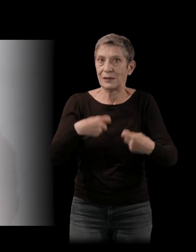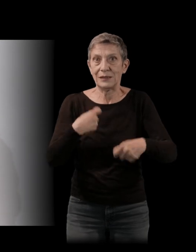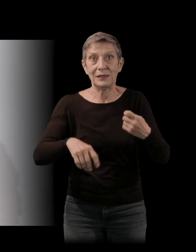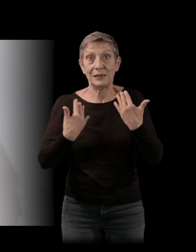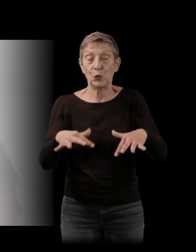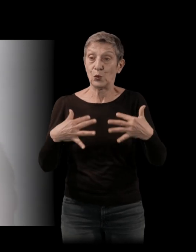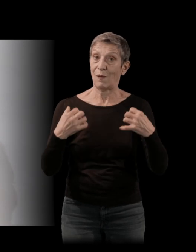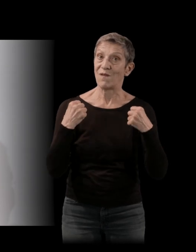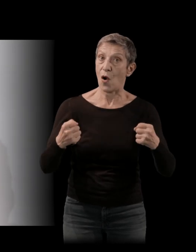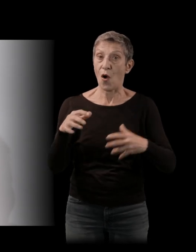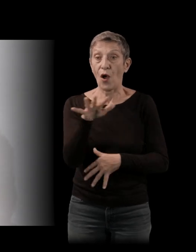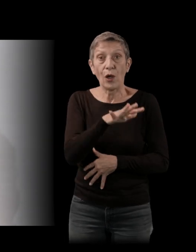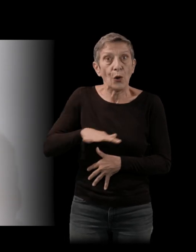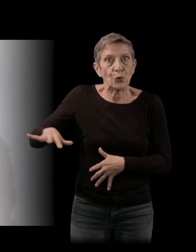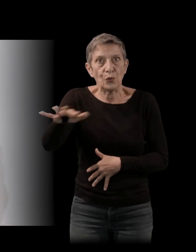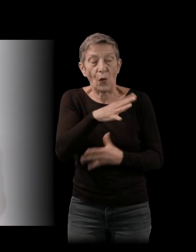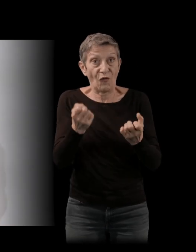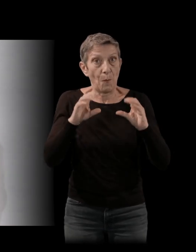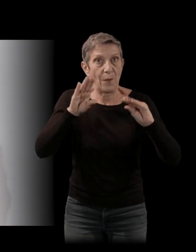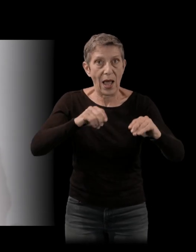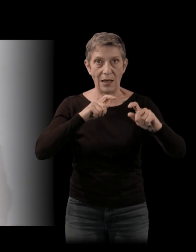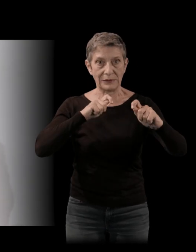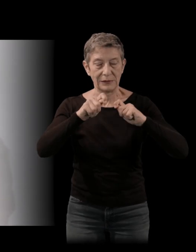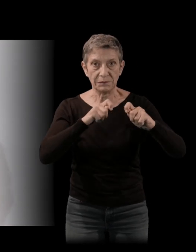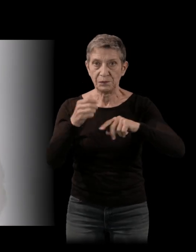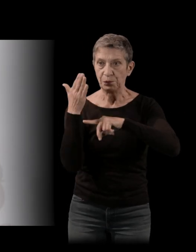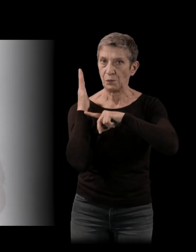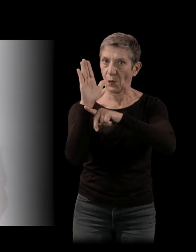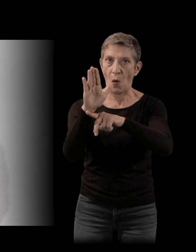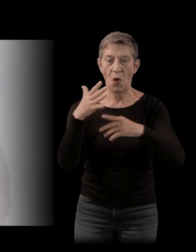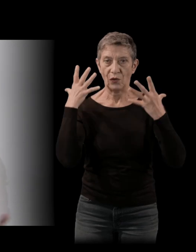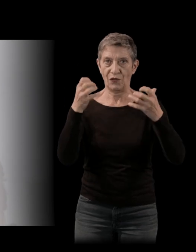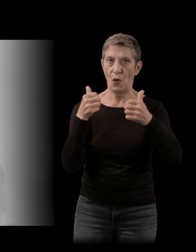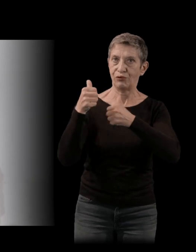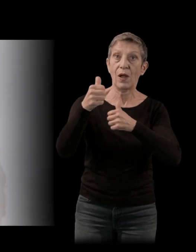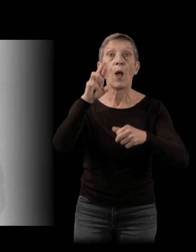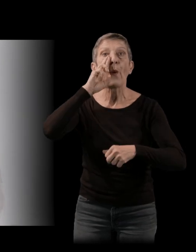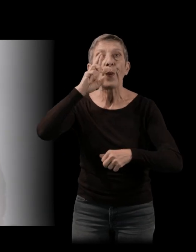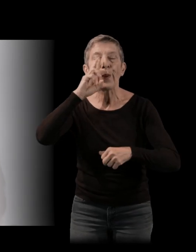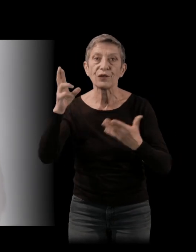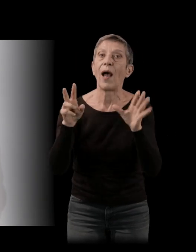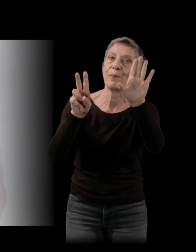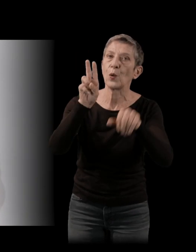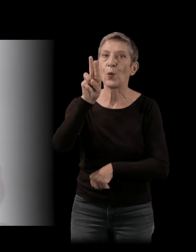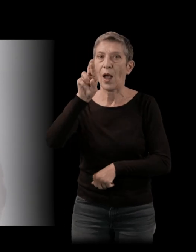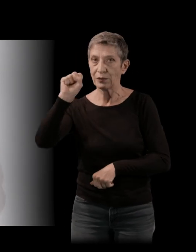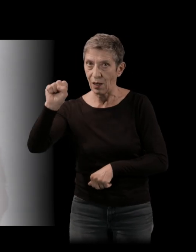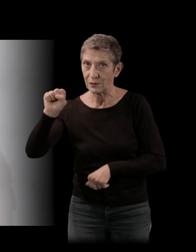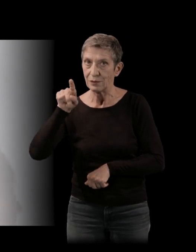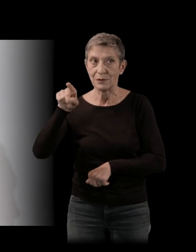fort. Tout le monde négocie, met en avant ses pions. Les Russes, les Soviétiques, pardon, ont eu la palme d'or l'année